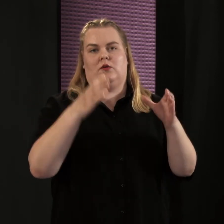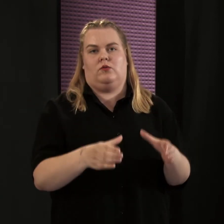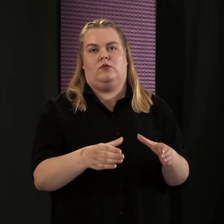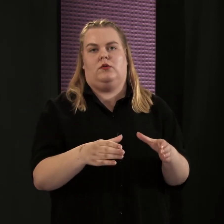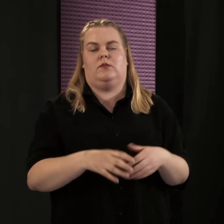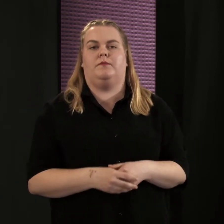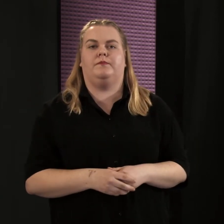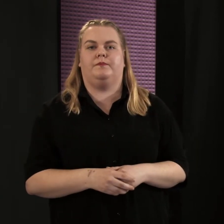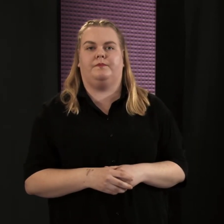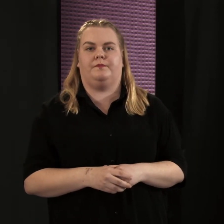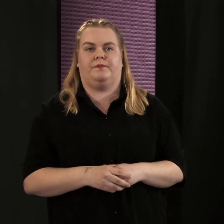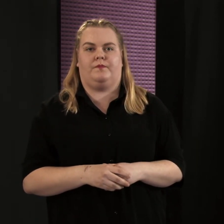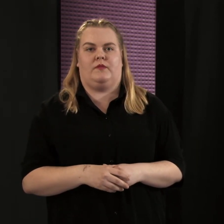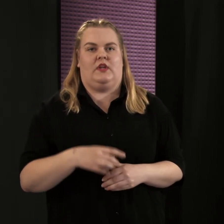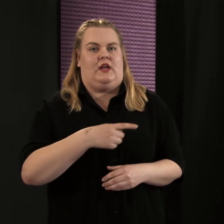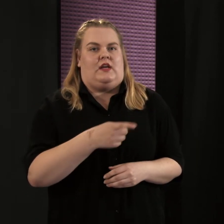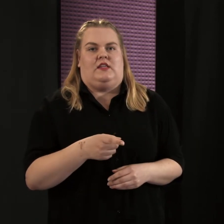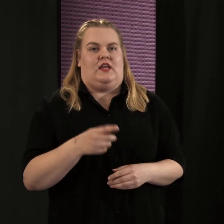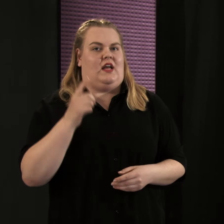Se ei kuitenkaan aina ole helppoa.